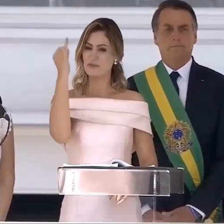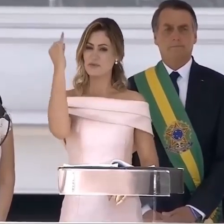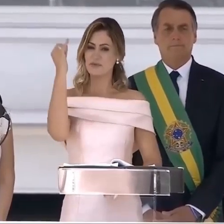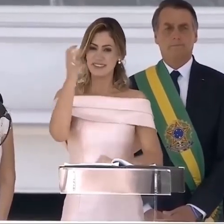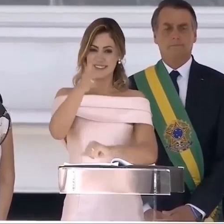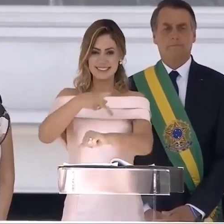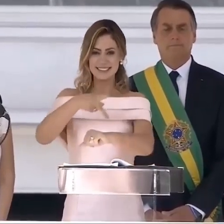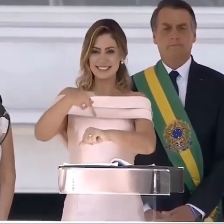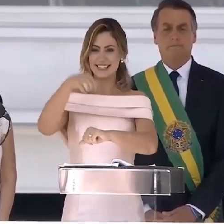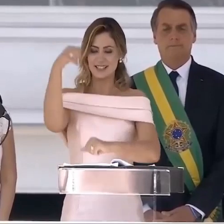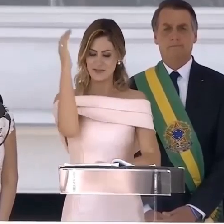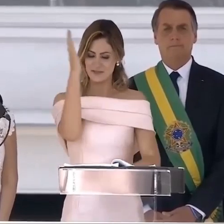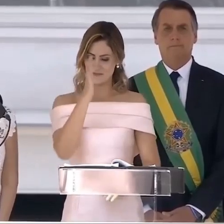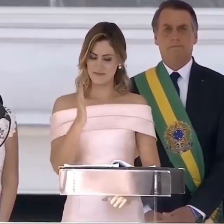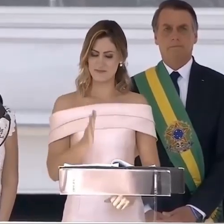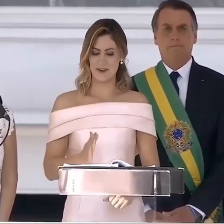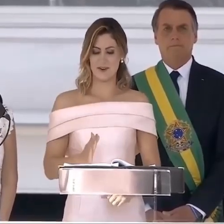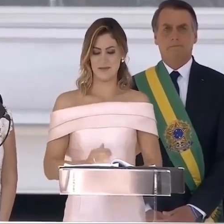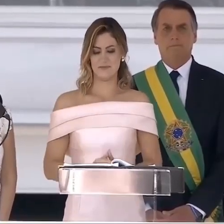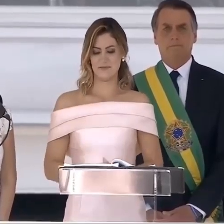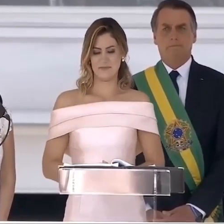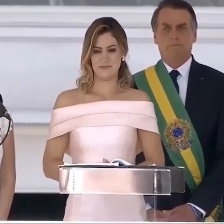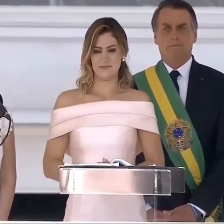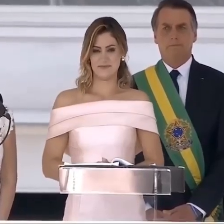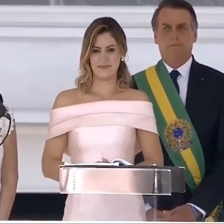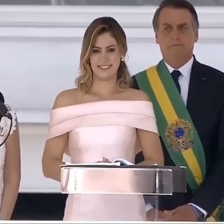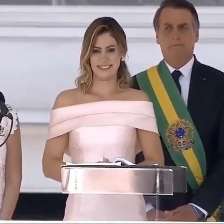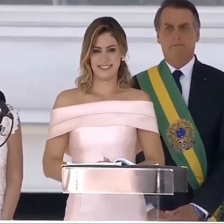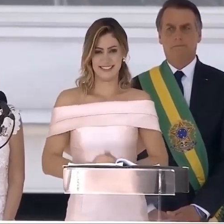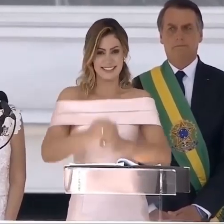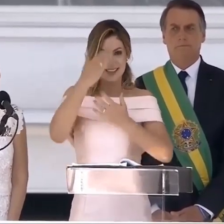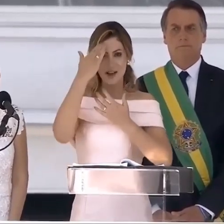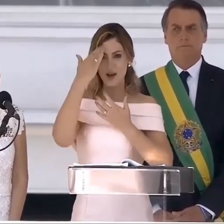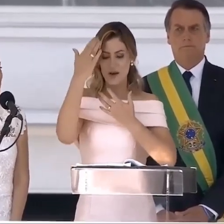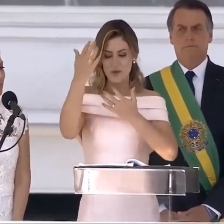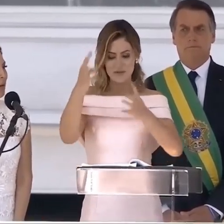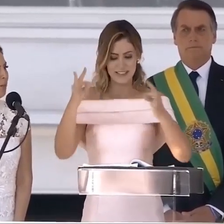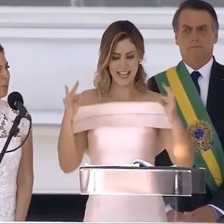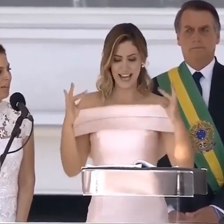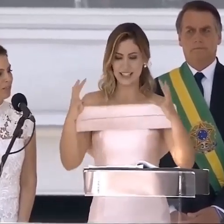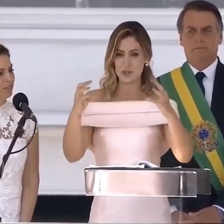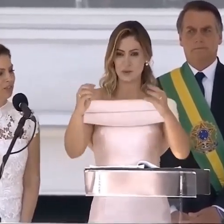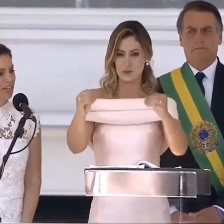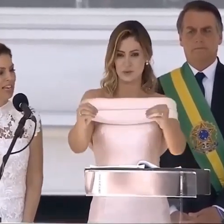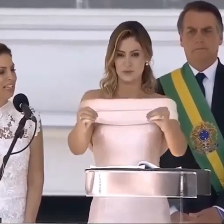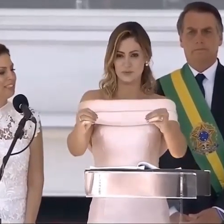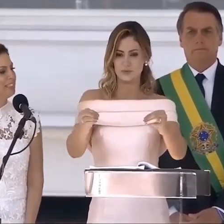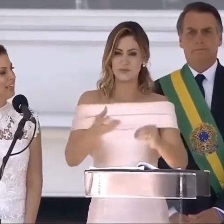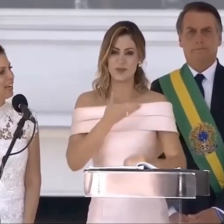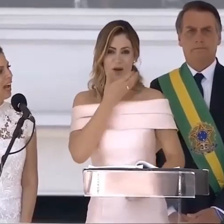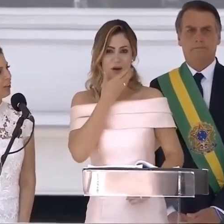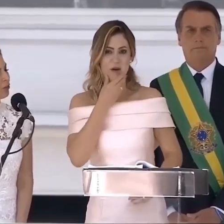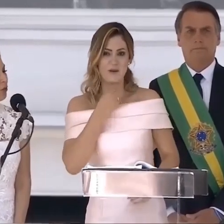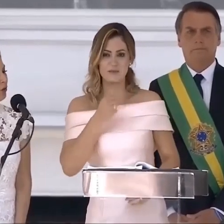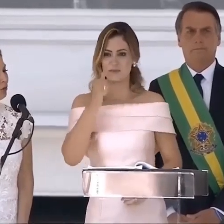tão especial e importante para o nosso país. Momento de agradecer a todos